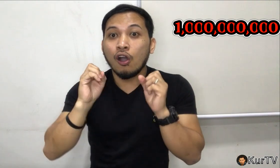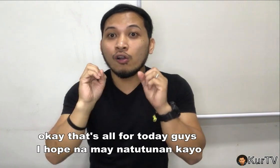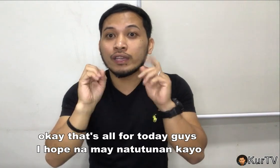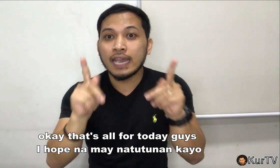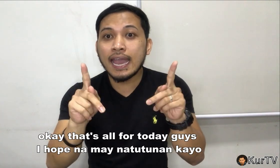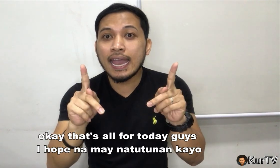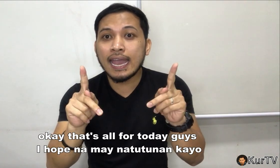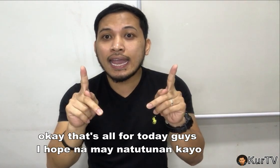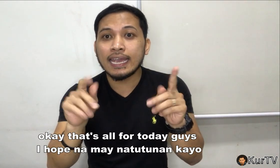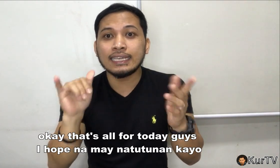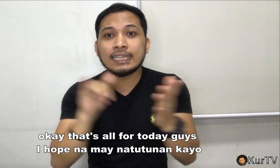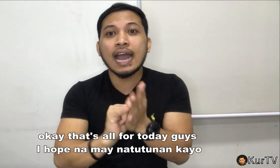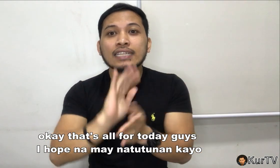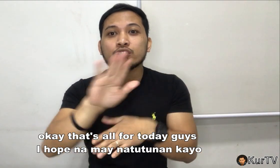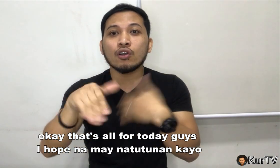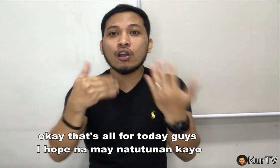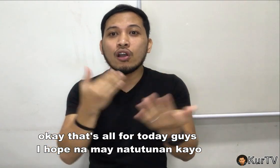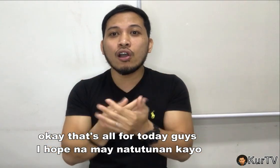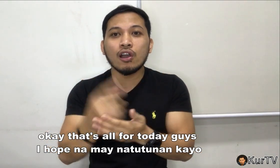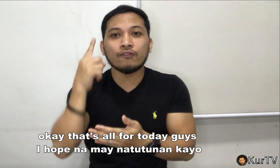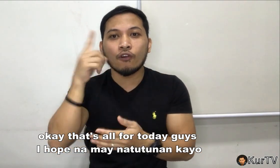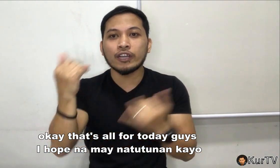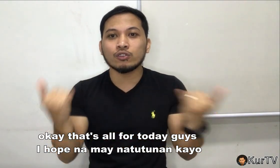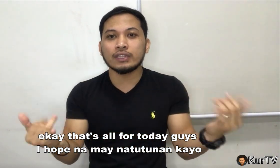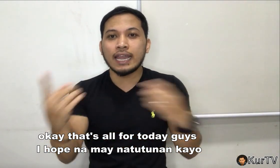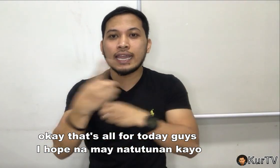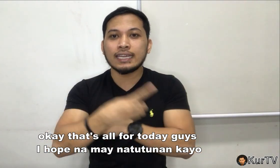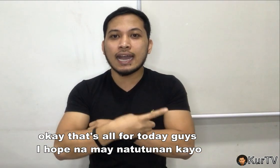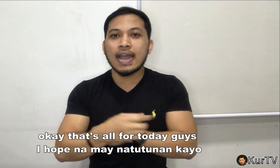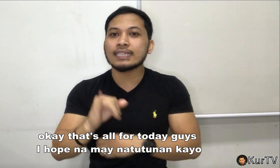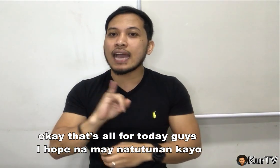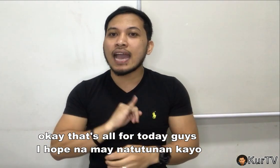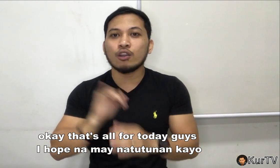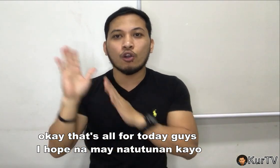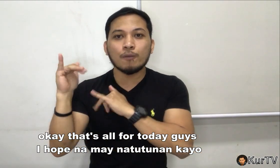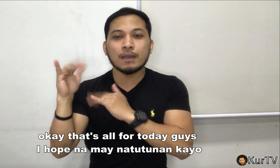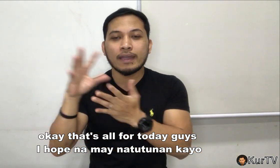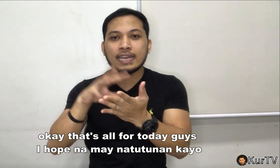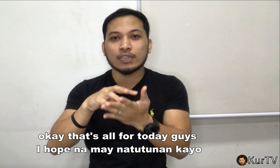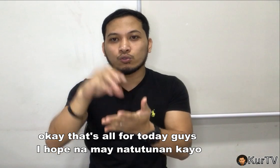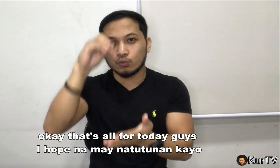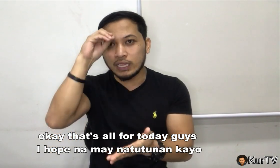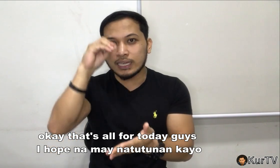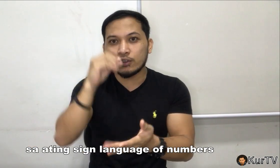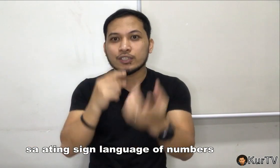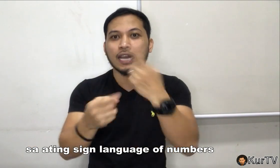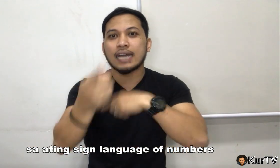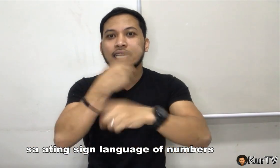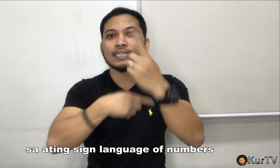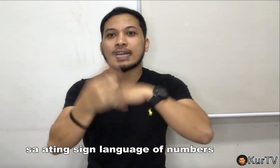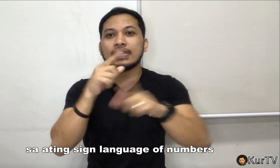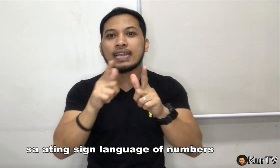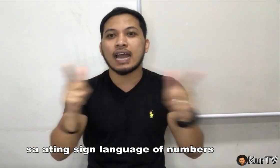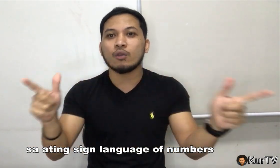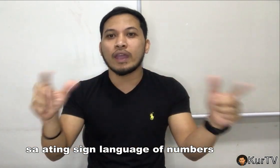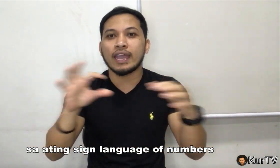Okay, that's all for today, guys. I hope na may natutunan kayo sa ating sign language